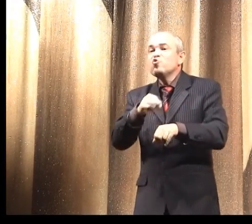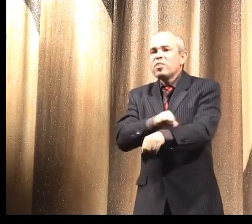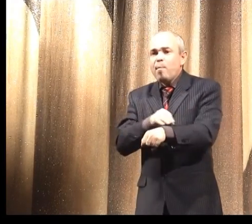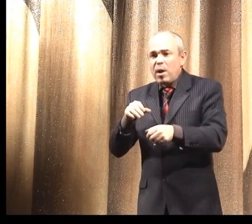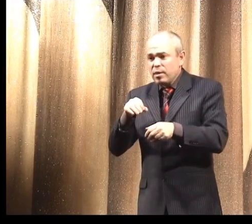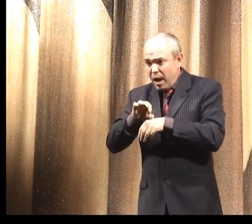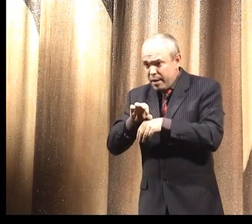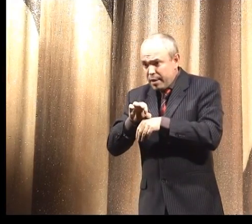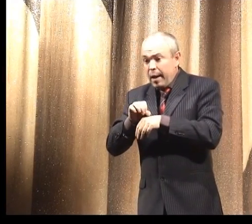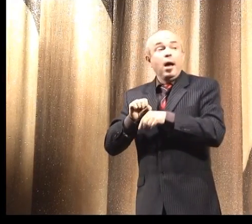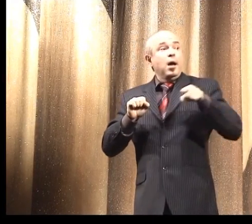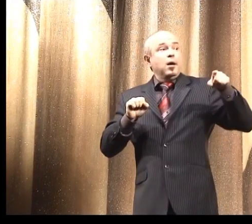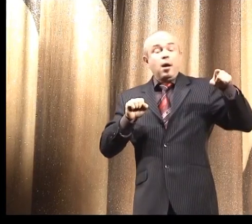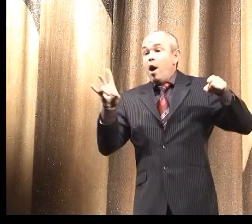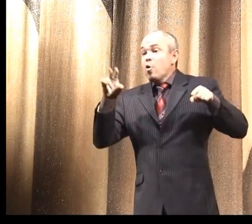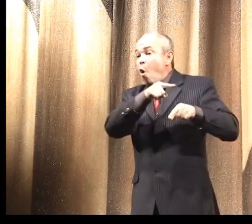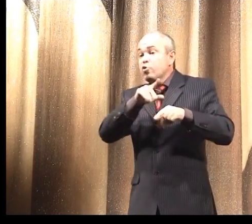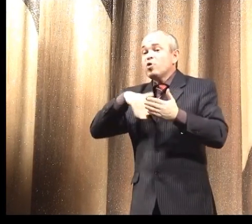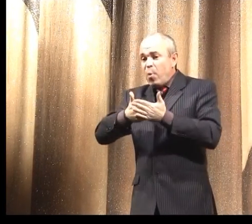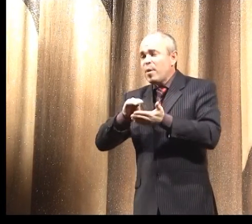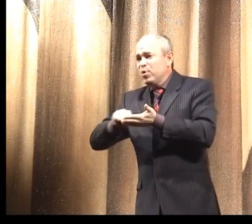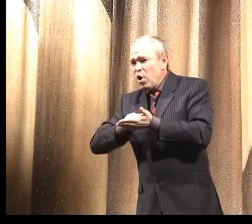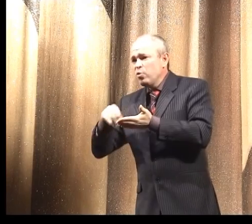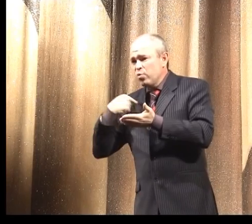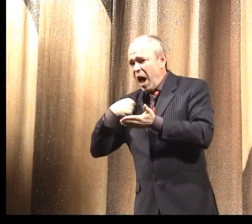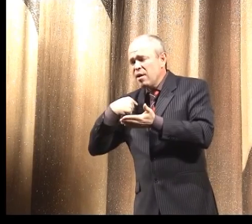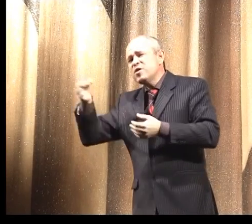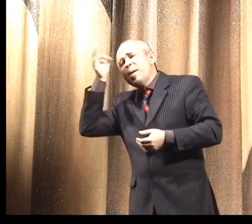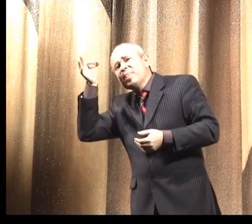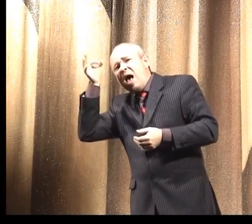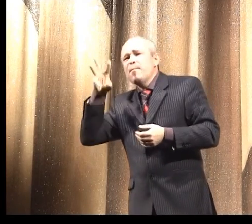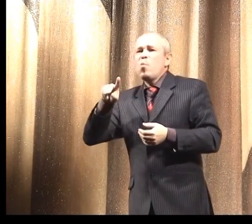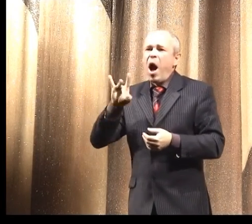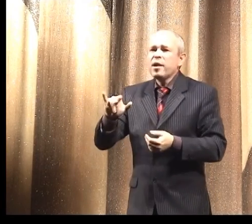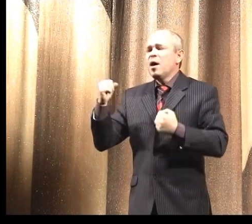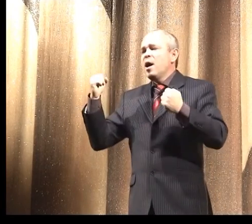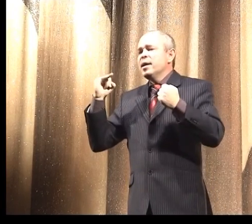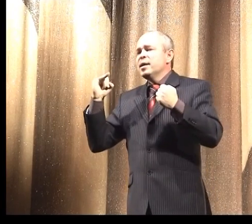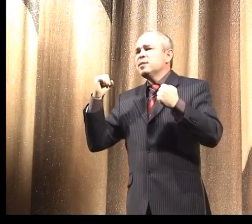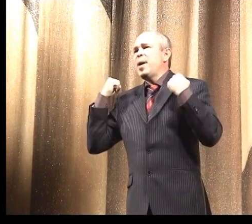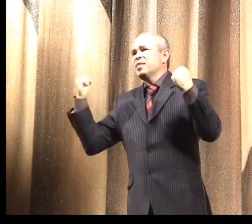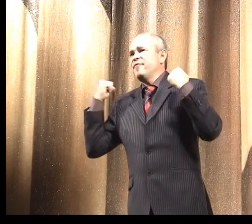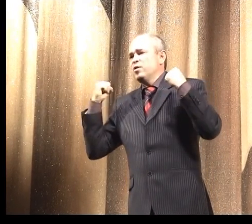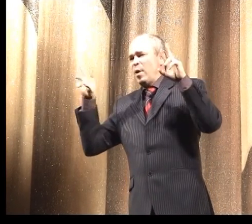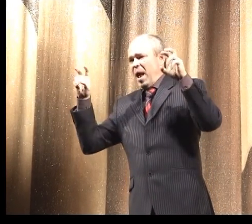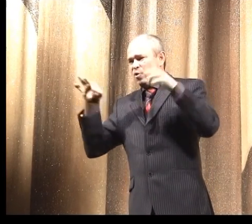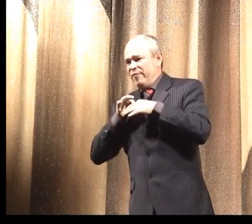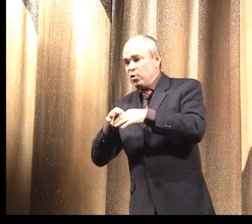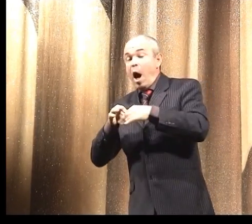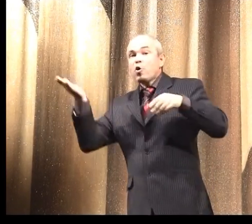А, 83-го сейчас года. Он до сих пор пишет у нас воспоминания, мемуары, спортивный.